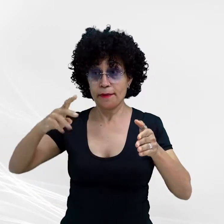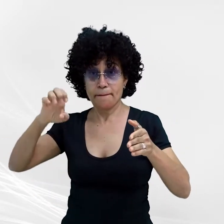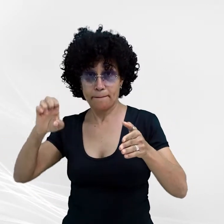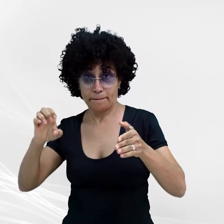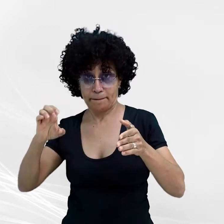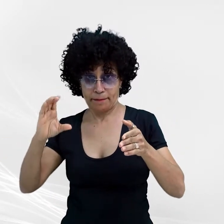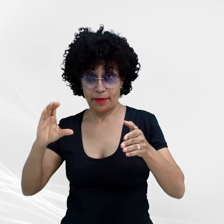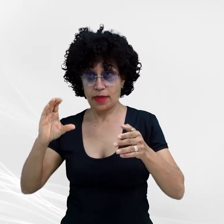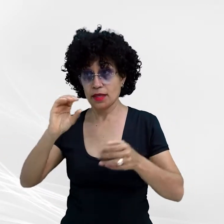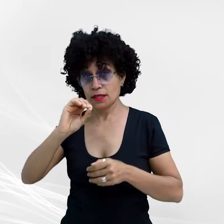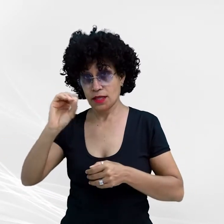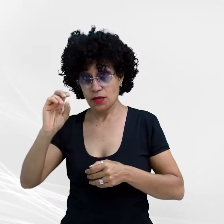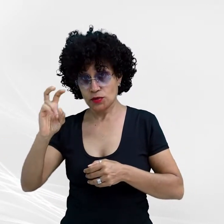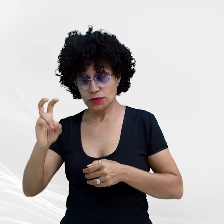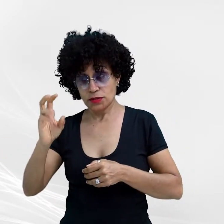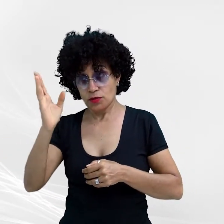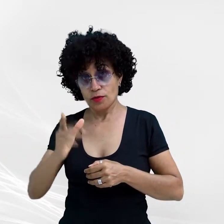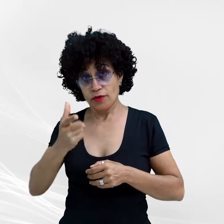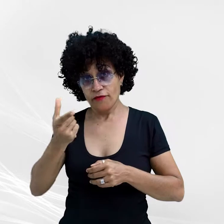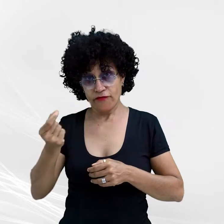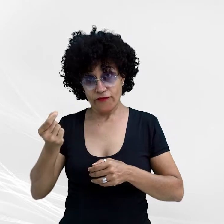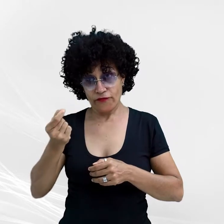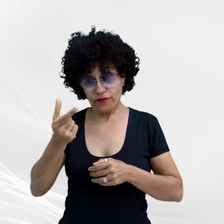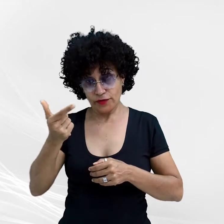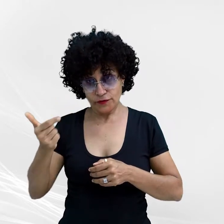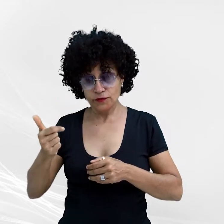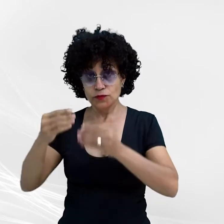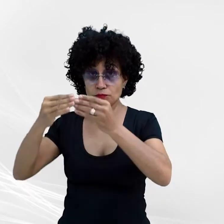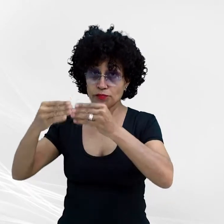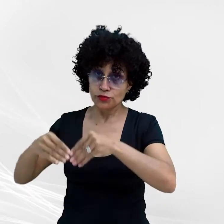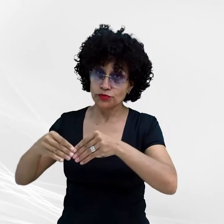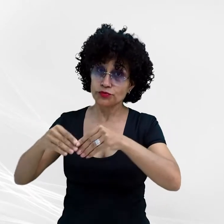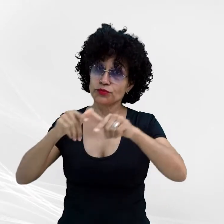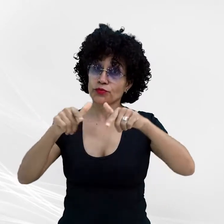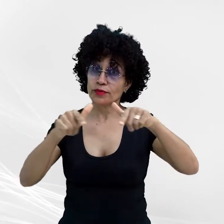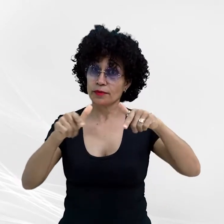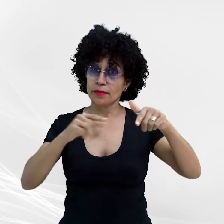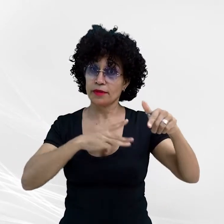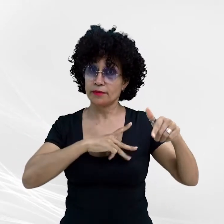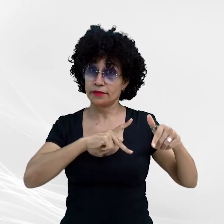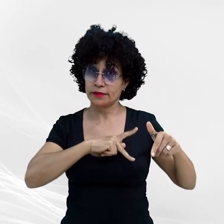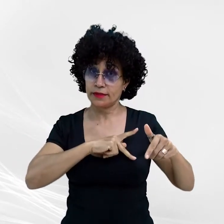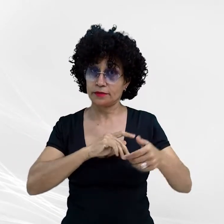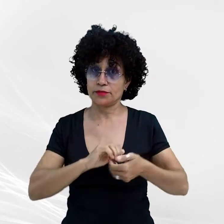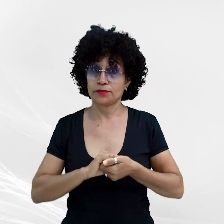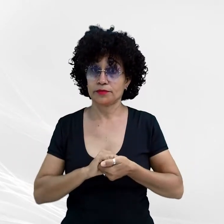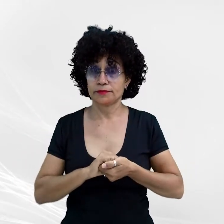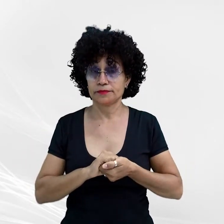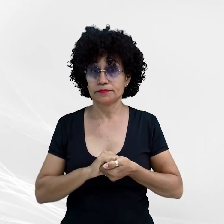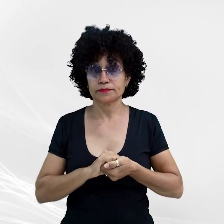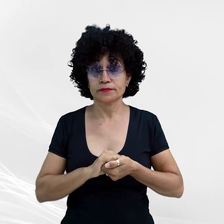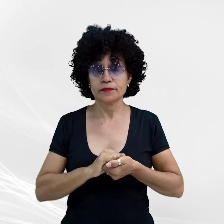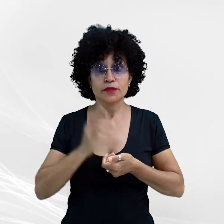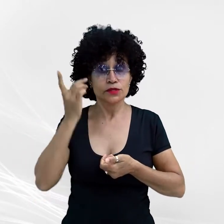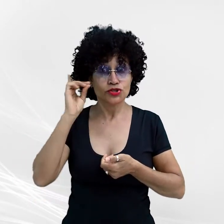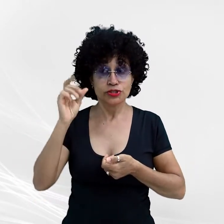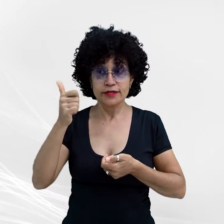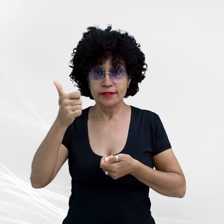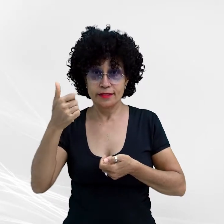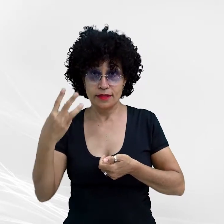05-21, que afeta a independência funcional e a atuação do Ministério Público. Data 13 de outubro de